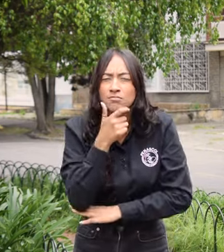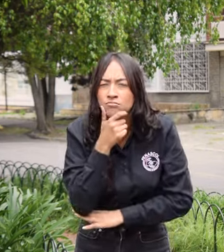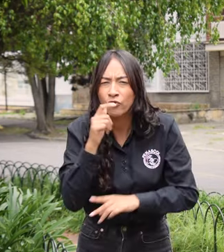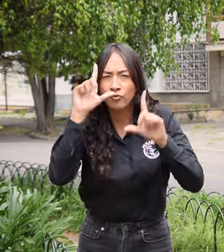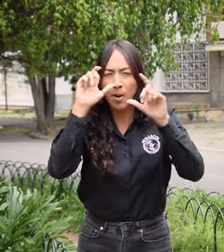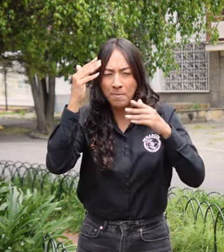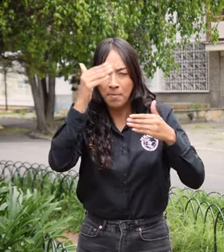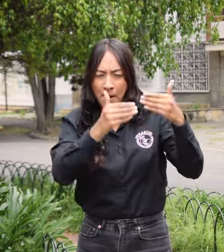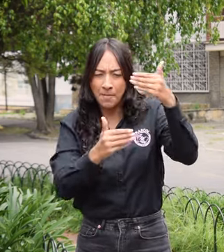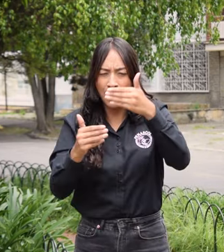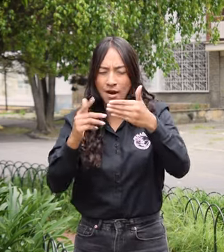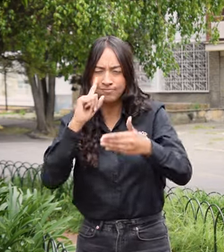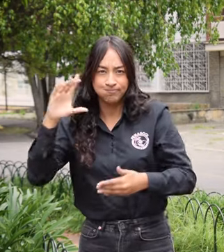adivina qué región de Colombia es.